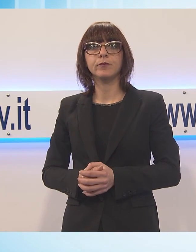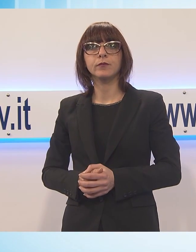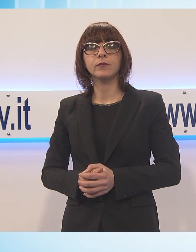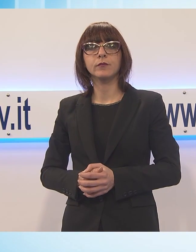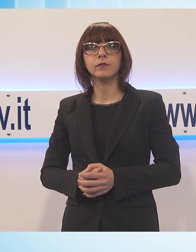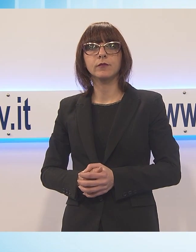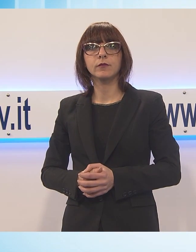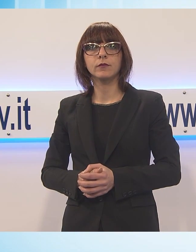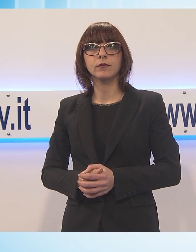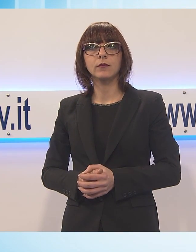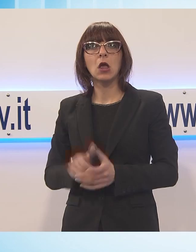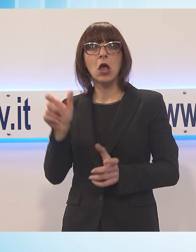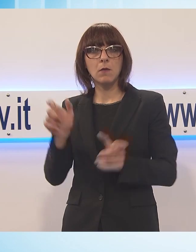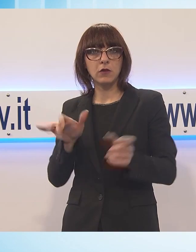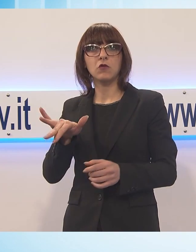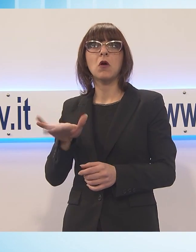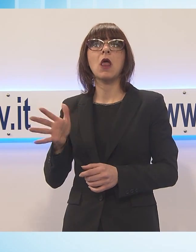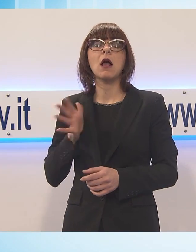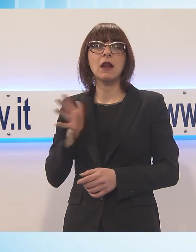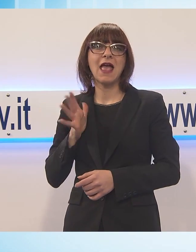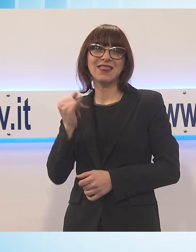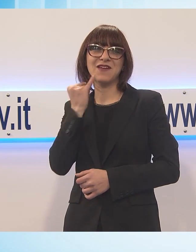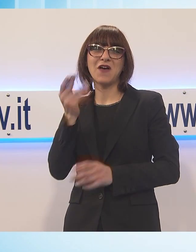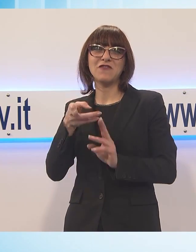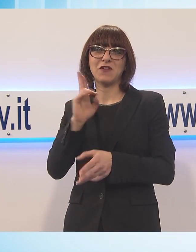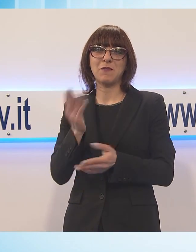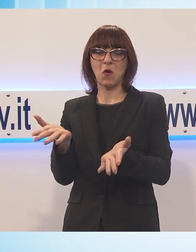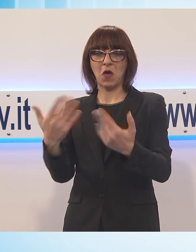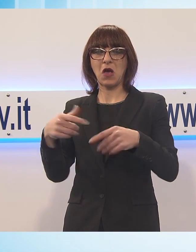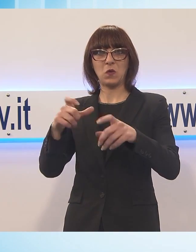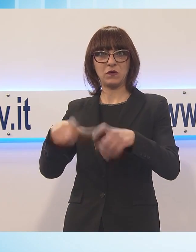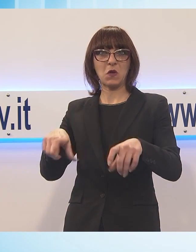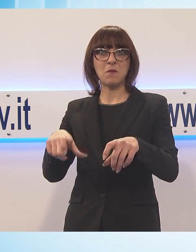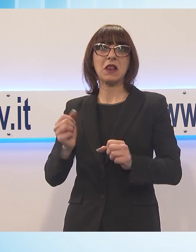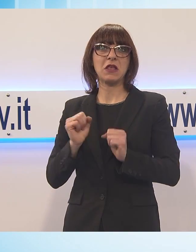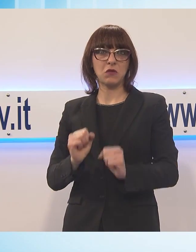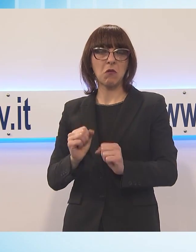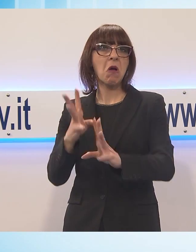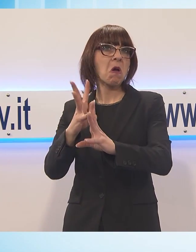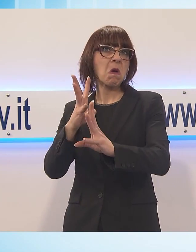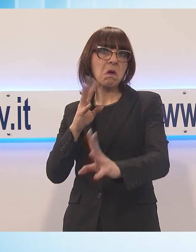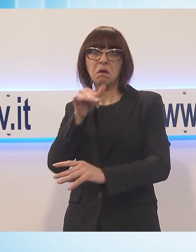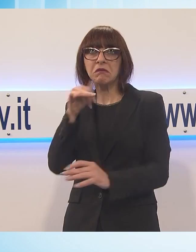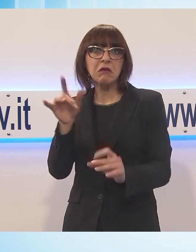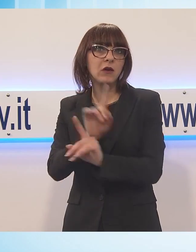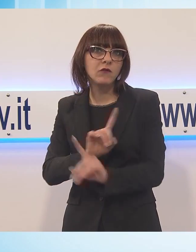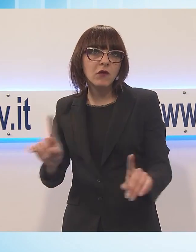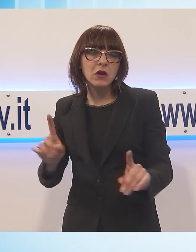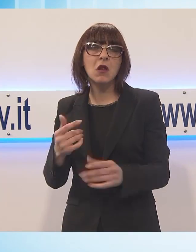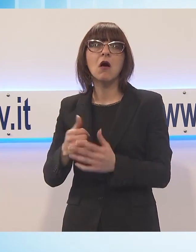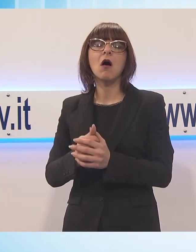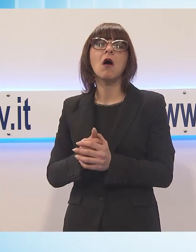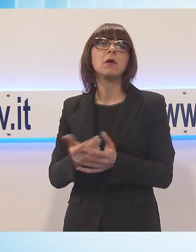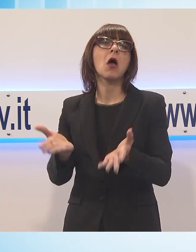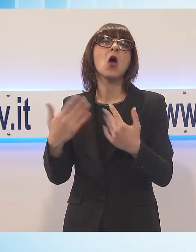'utente l'acquisto e la disponibilità di titoli di viaggio, non serve più andare a fare le code per comprare un abbonamento mensile per